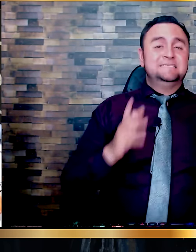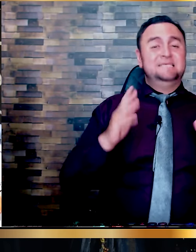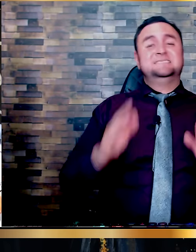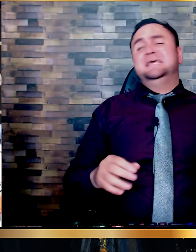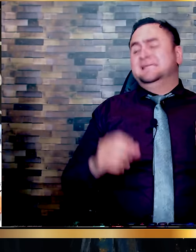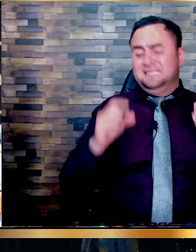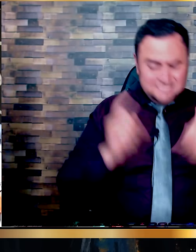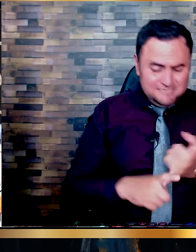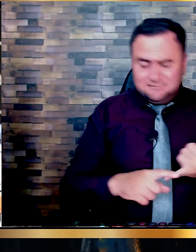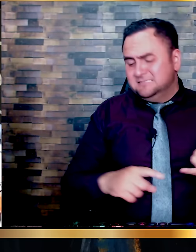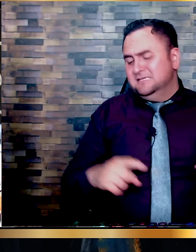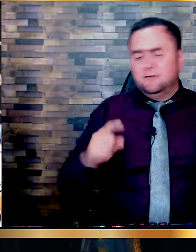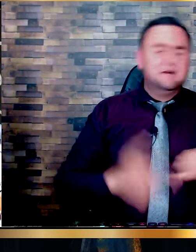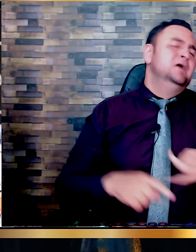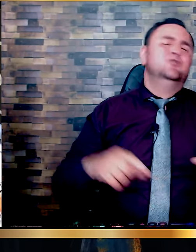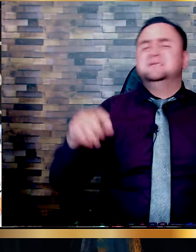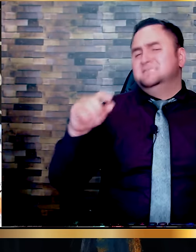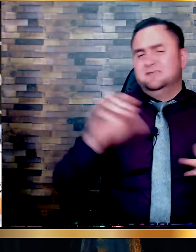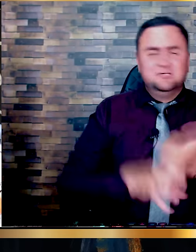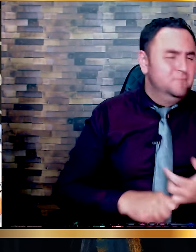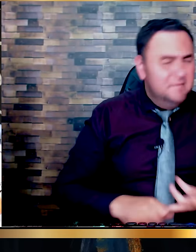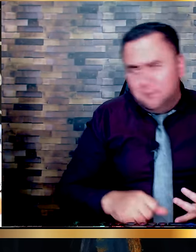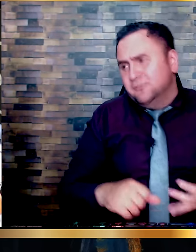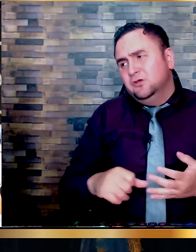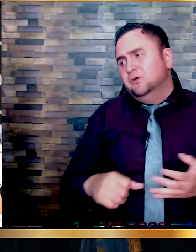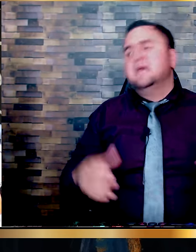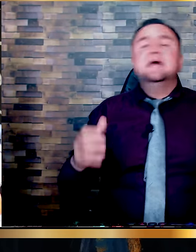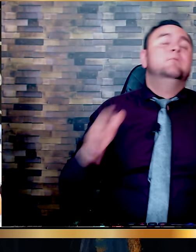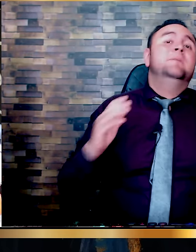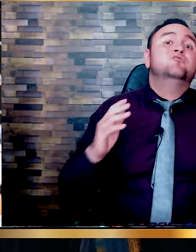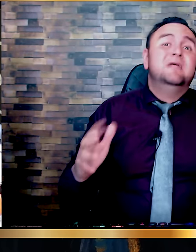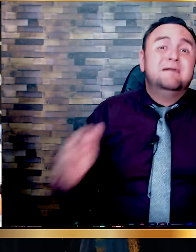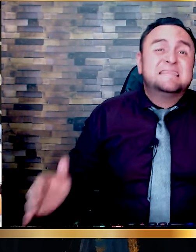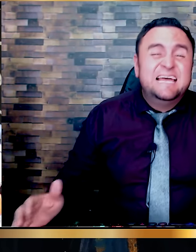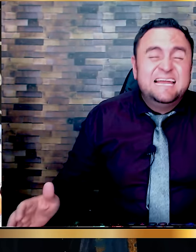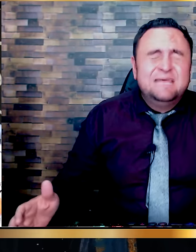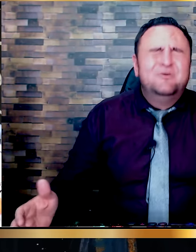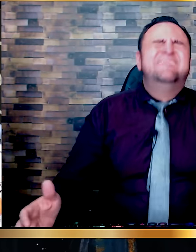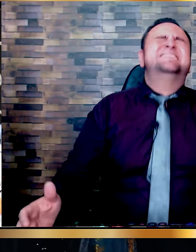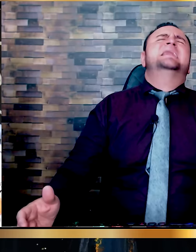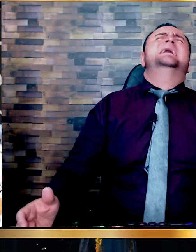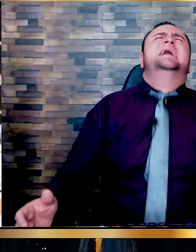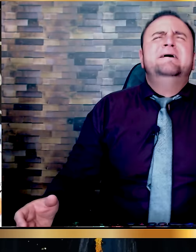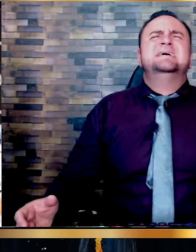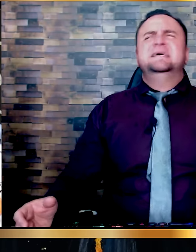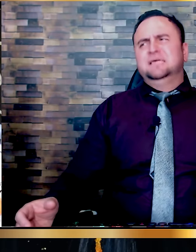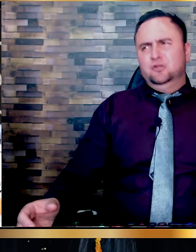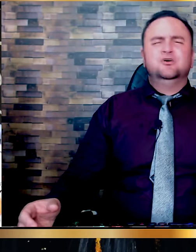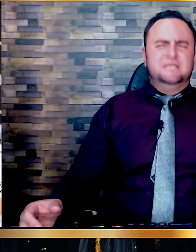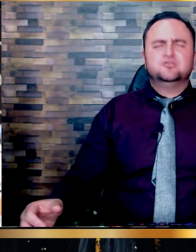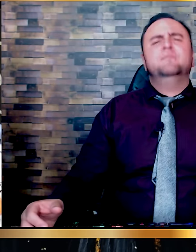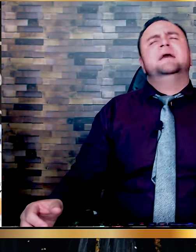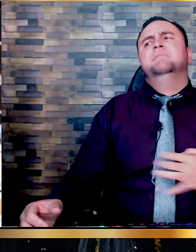Así que si en este día te sientes derribado. Te sientes olvidado por Dios. Es momento de levantar el ánimo. De levantar la cabeza. De